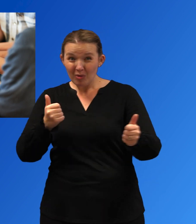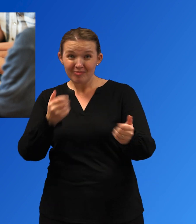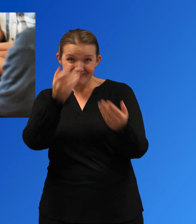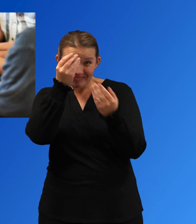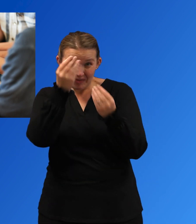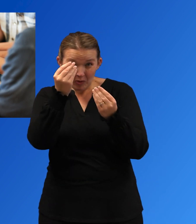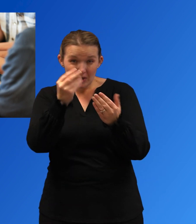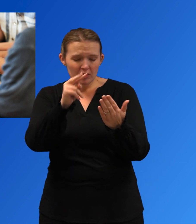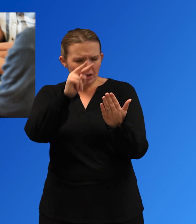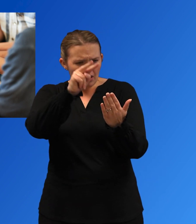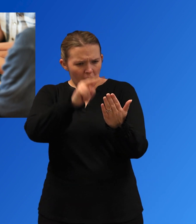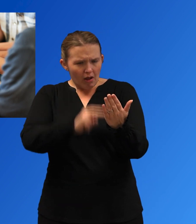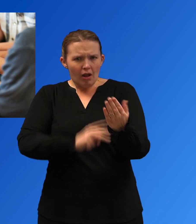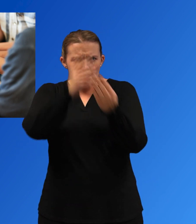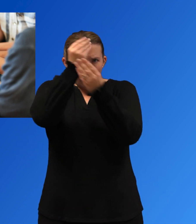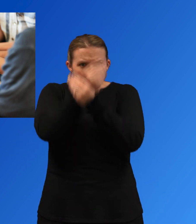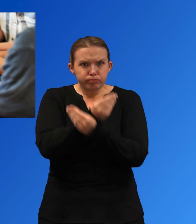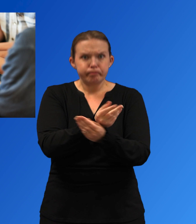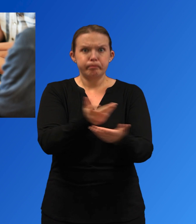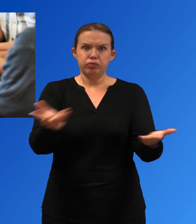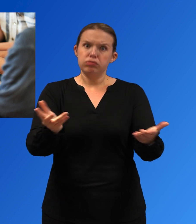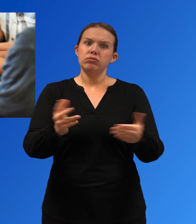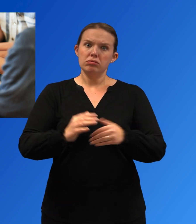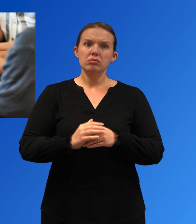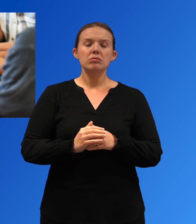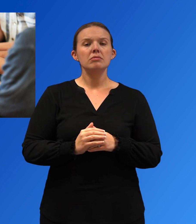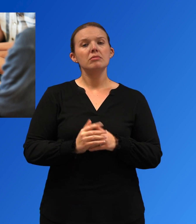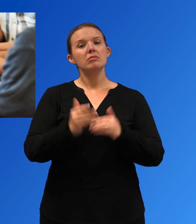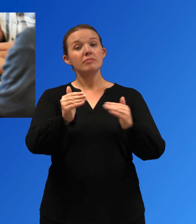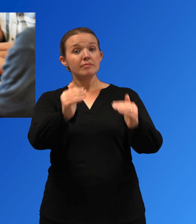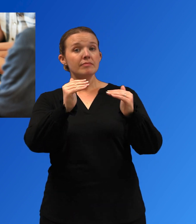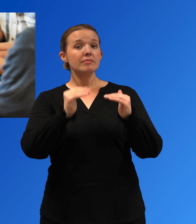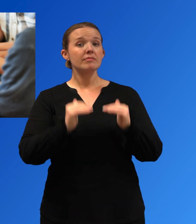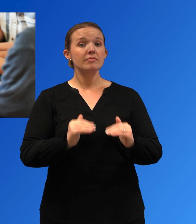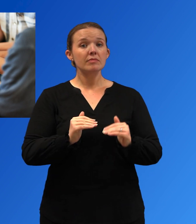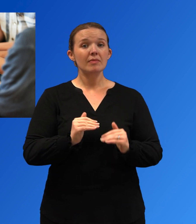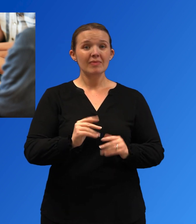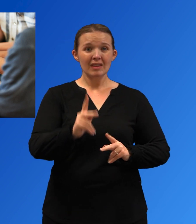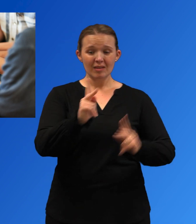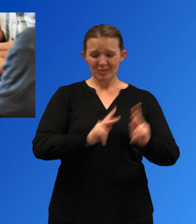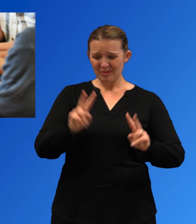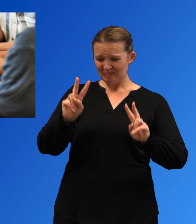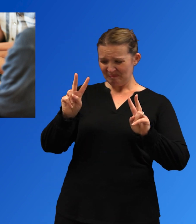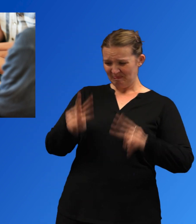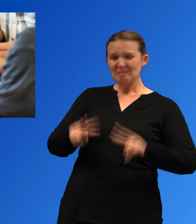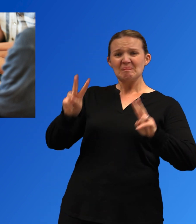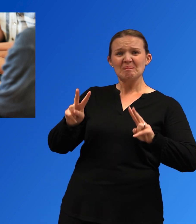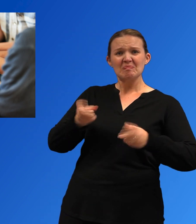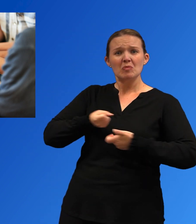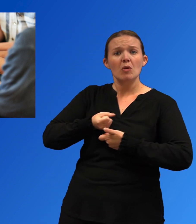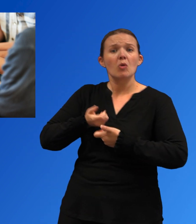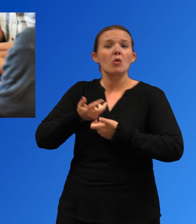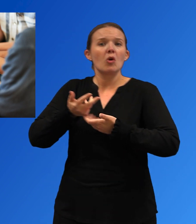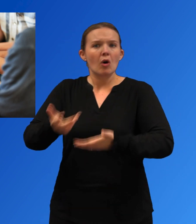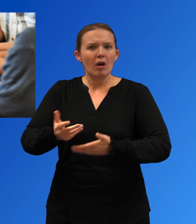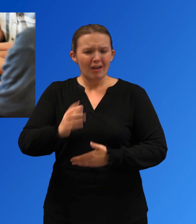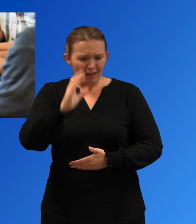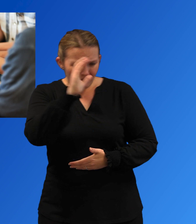sobredosis de opioides. Lea y comparta los recursos acerca de la prevención de sobredosis.